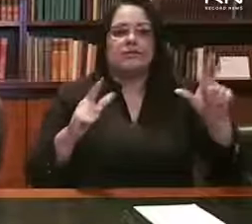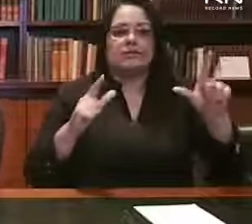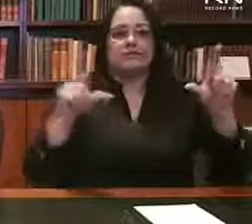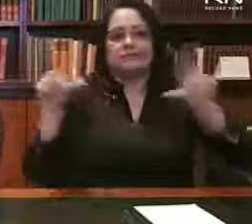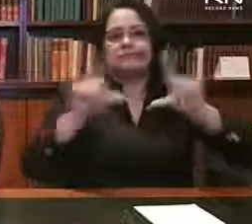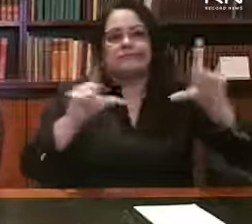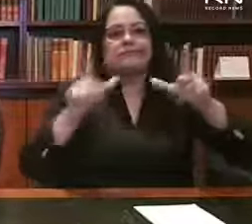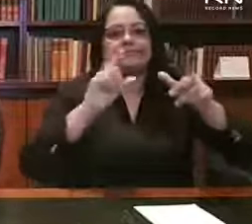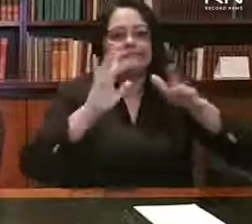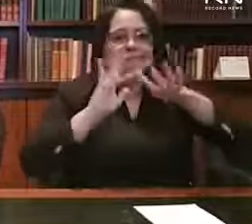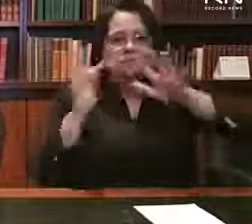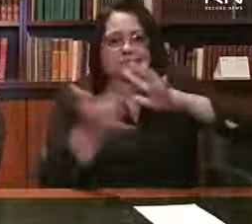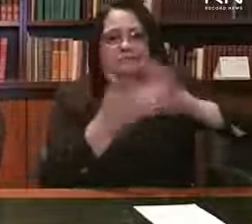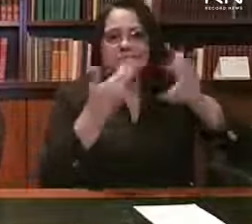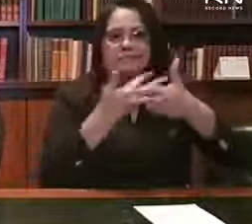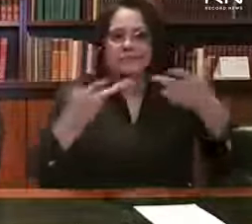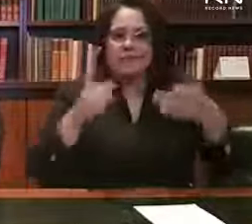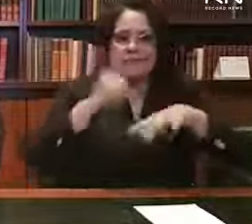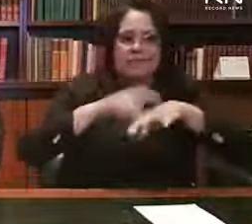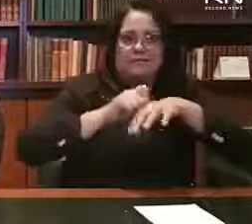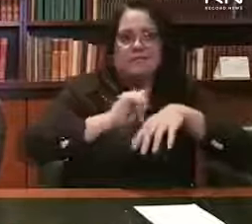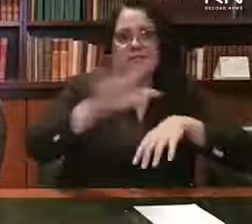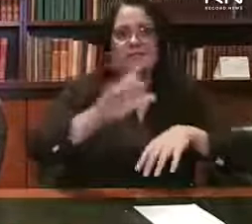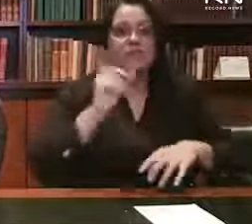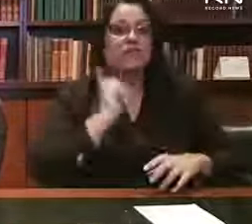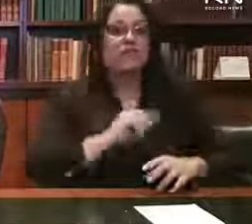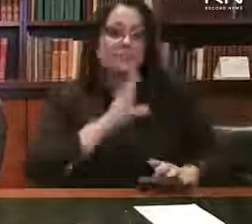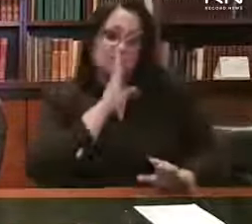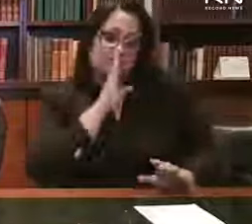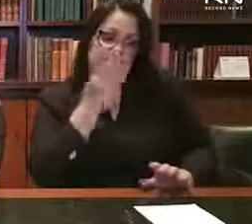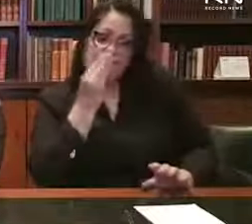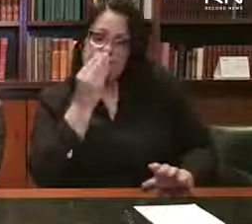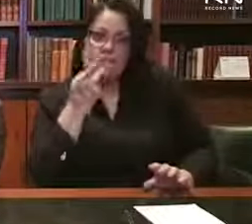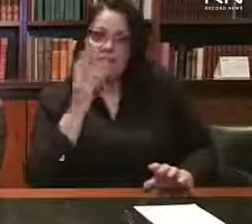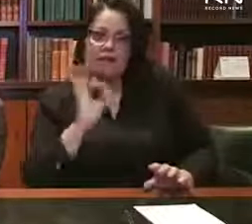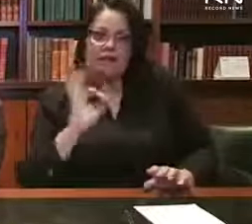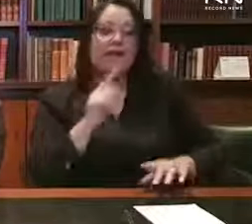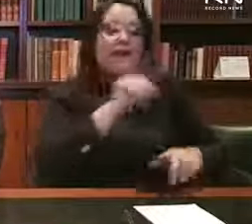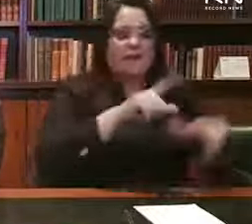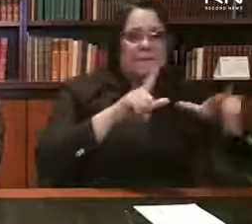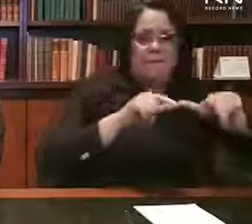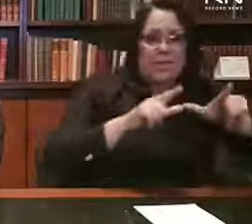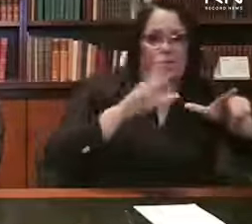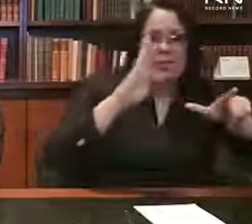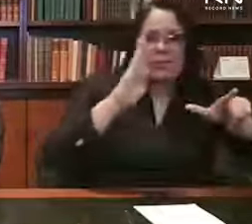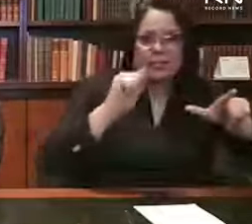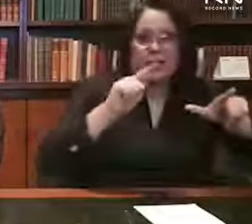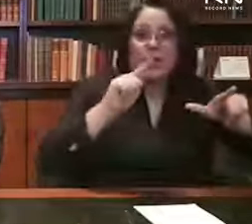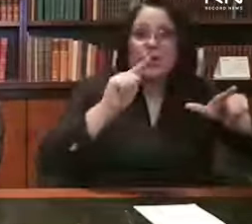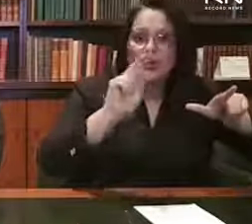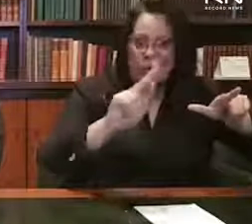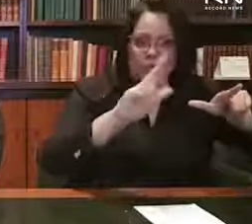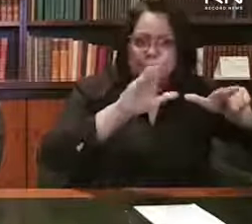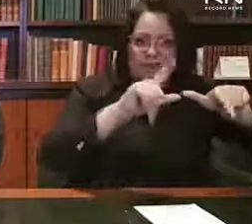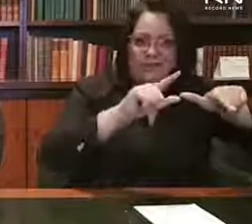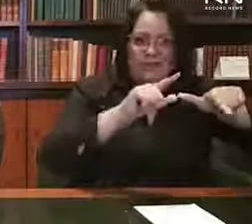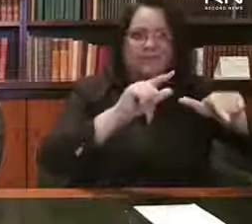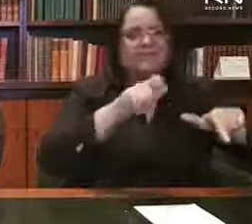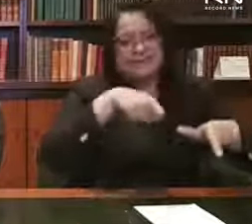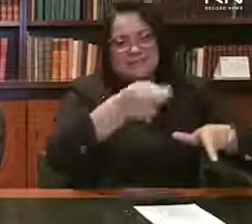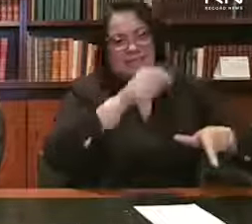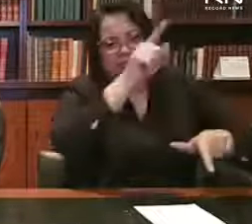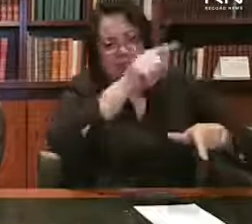social qualquer que vai transmitir o jogo. Flamengo não apita, porque apita é o Bangu. Então esse